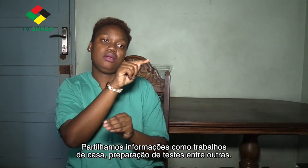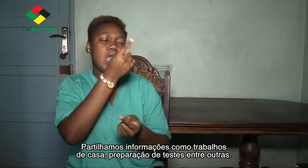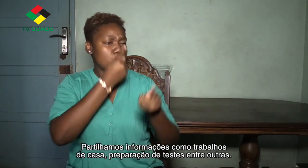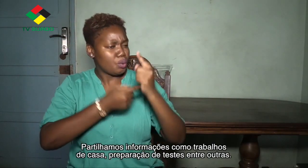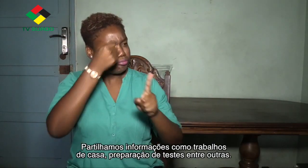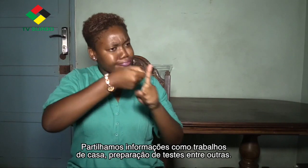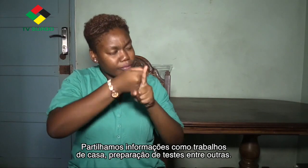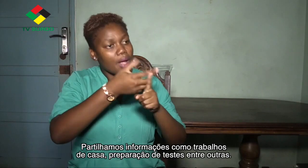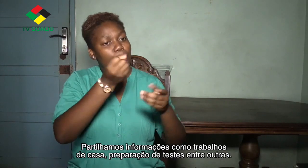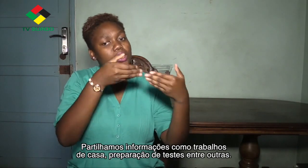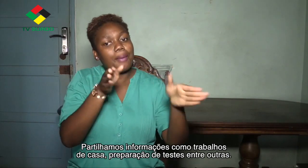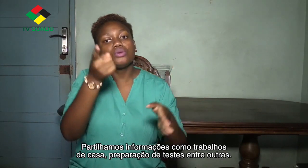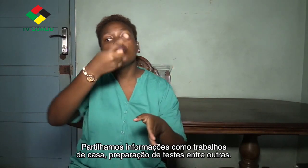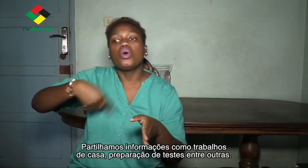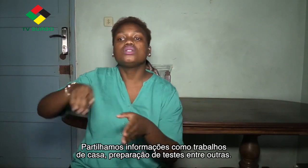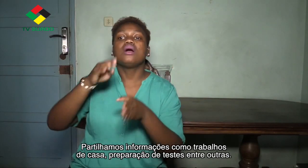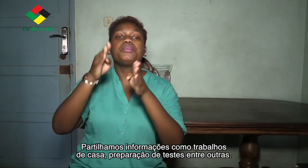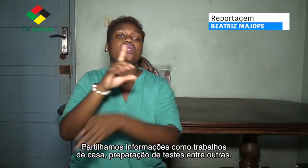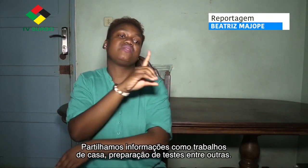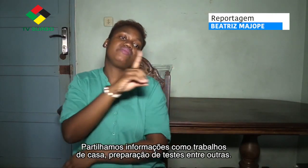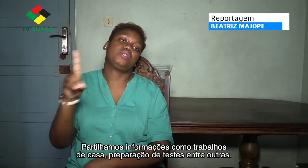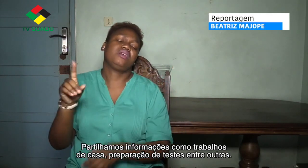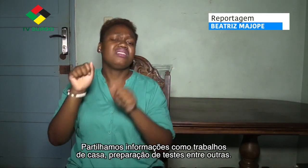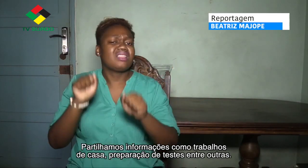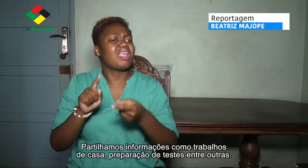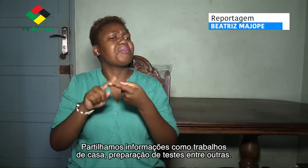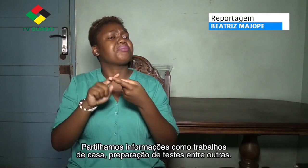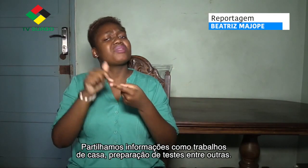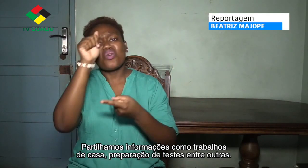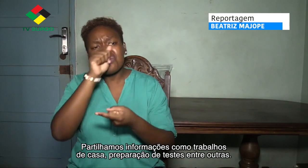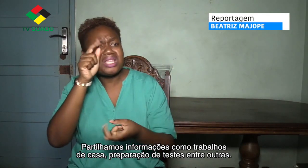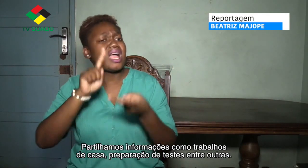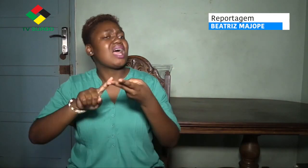Partilhamos informações, como trabalho de casa, preparação de testes, entre outras.